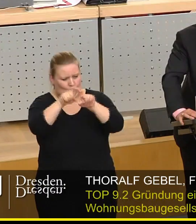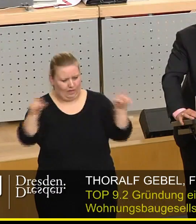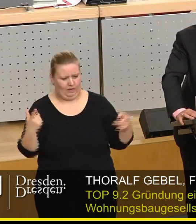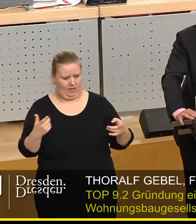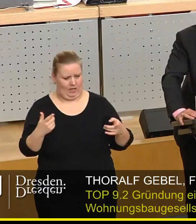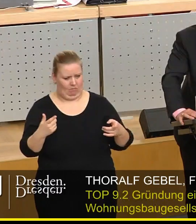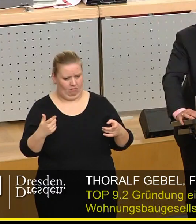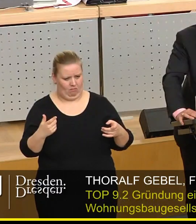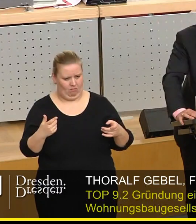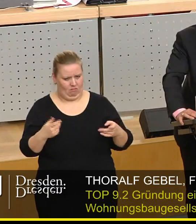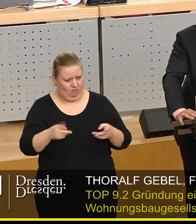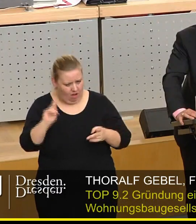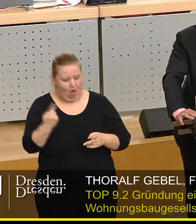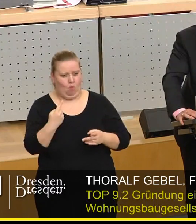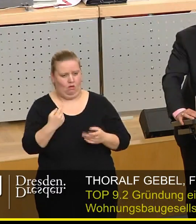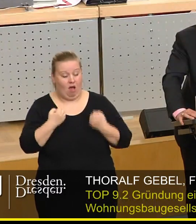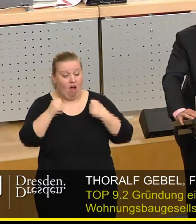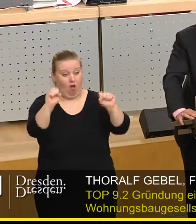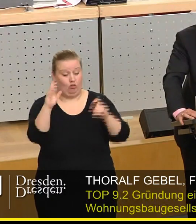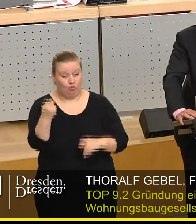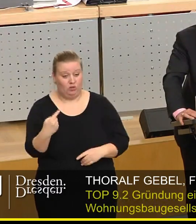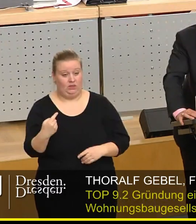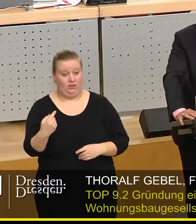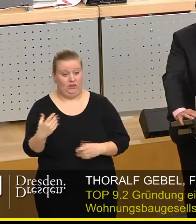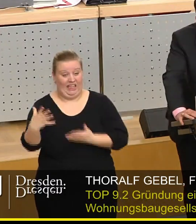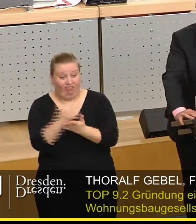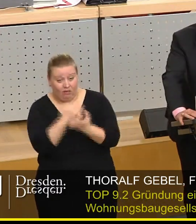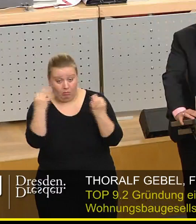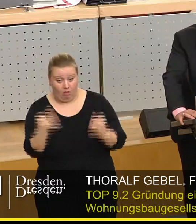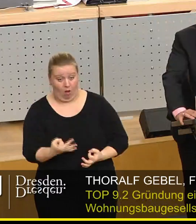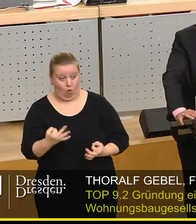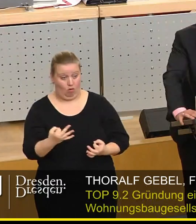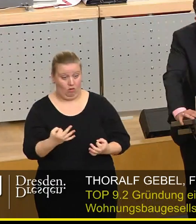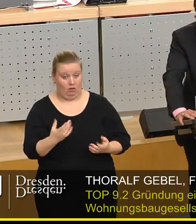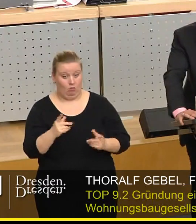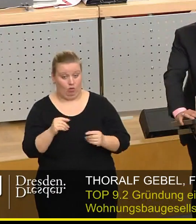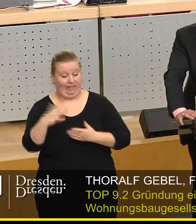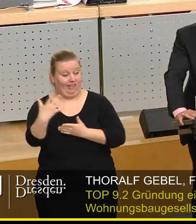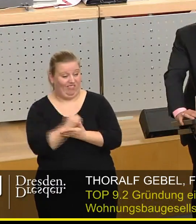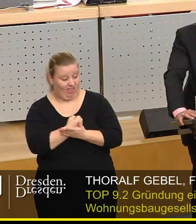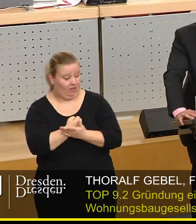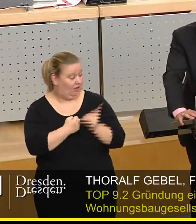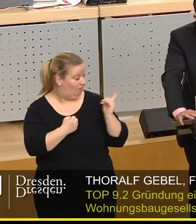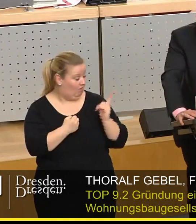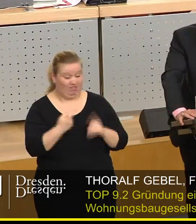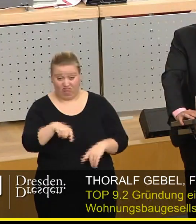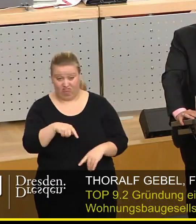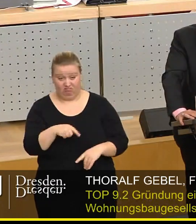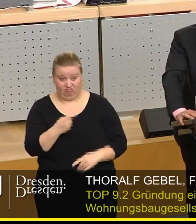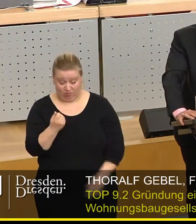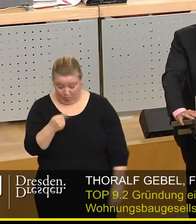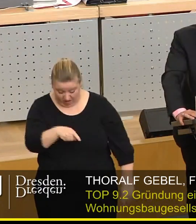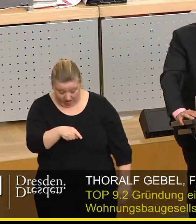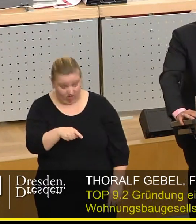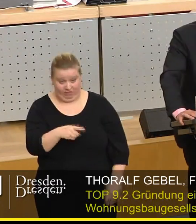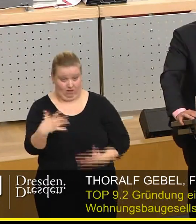das entsprechend halten soll, muss natürlich erfolgreich sein, muss Gewinne erwirtschaften. Sie haben auch gesagt, Gewinne, ich kann bei diesen Summen hier keine